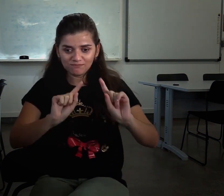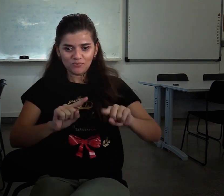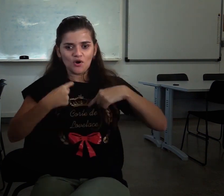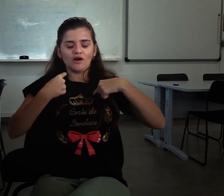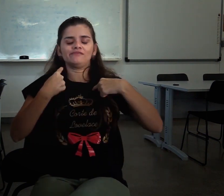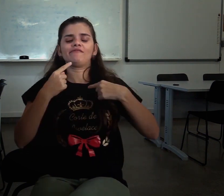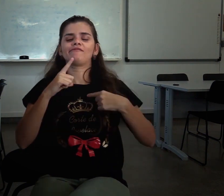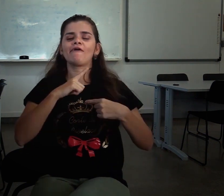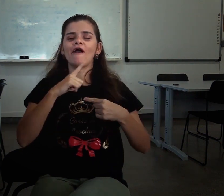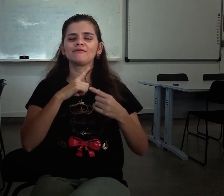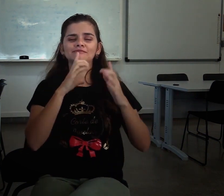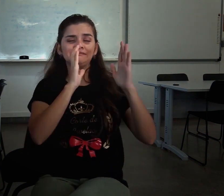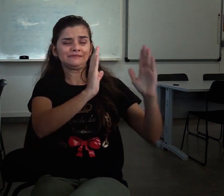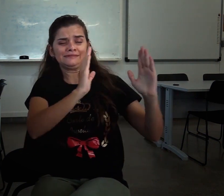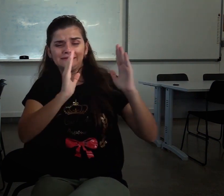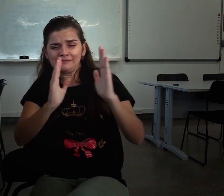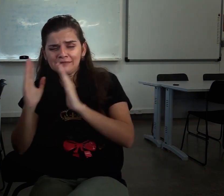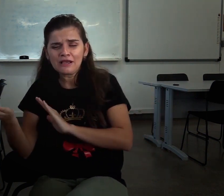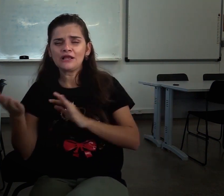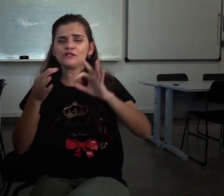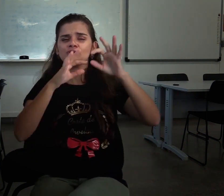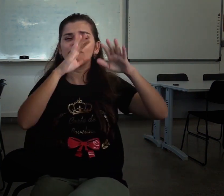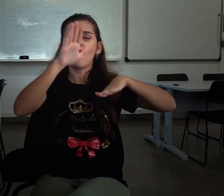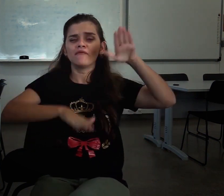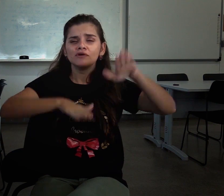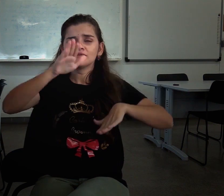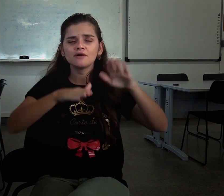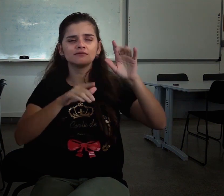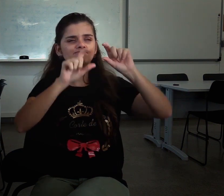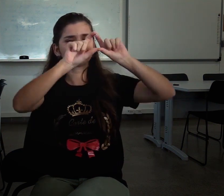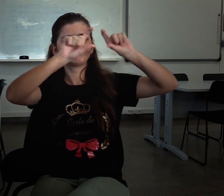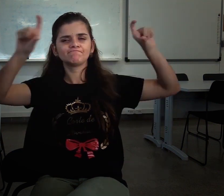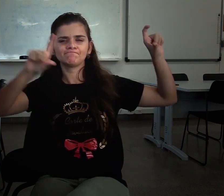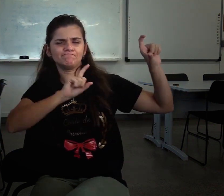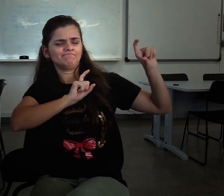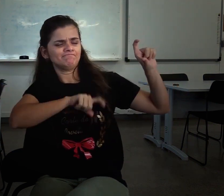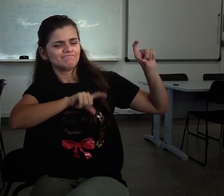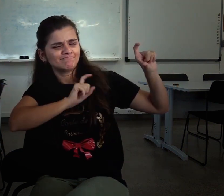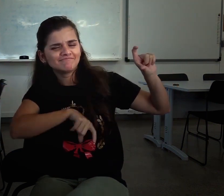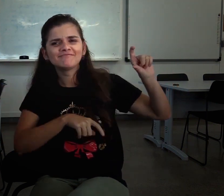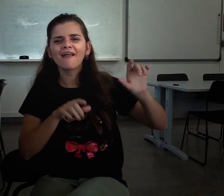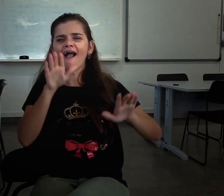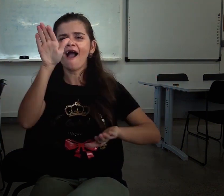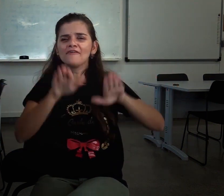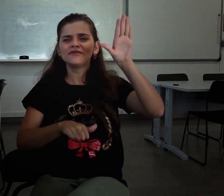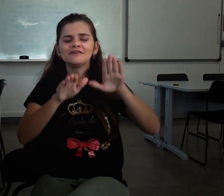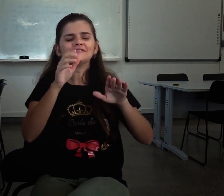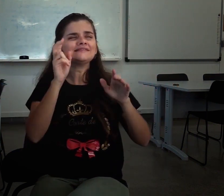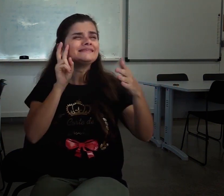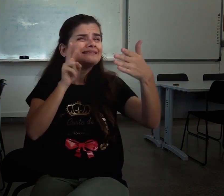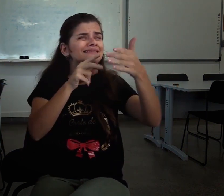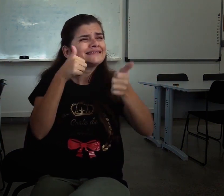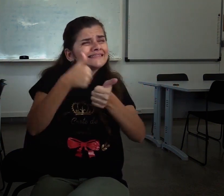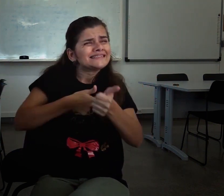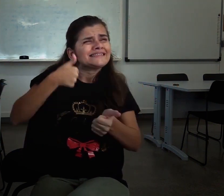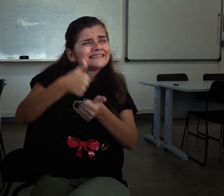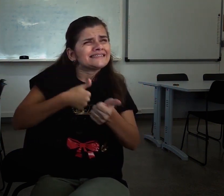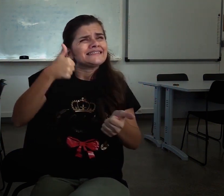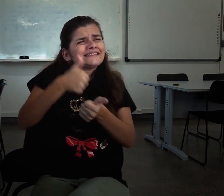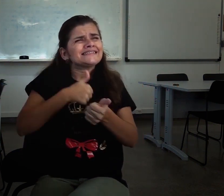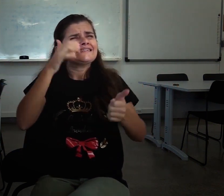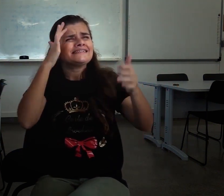aprofundando ficava cada vez mais complexo. Algumas proposições demandavam atenção e malícia para a compreensão,